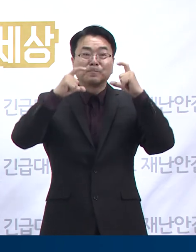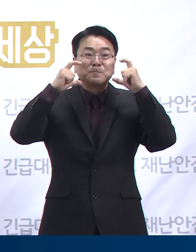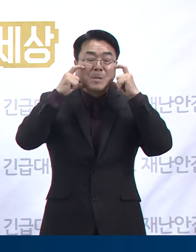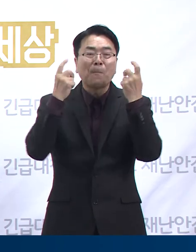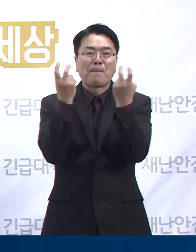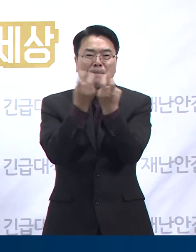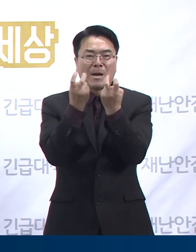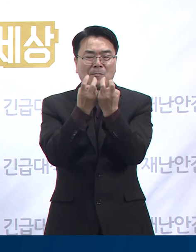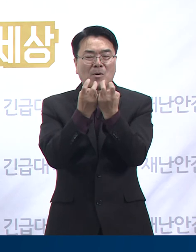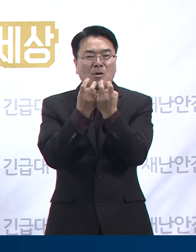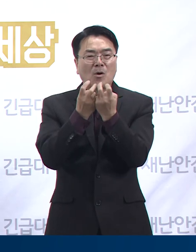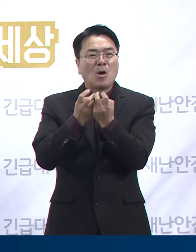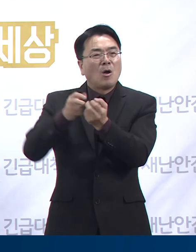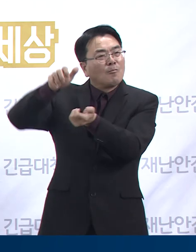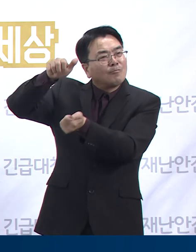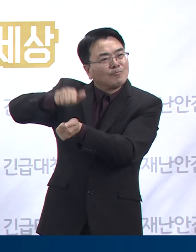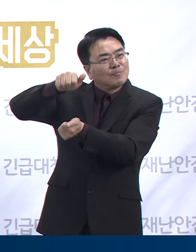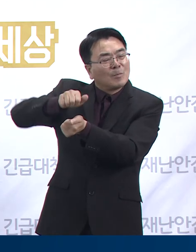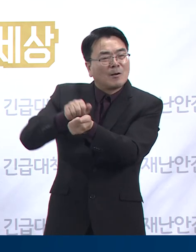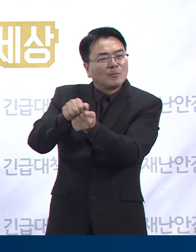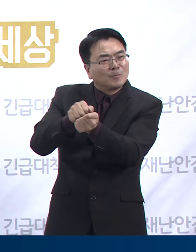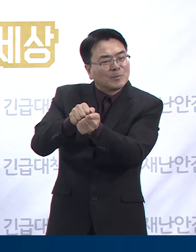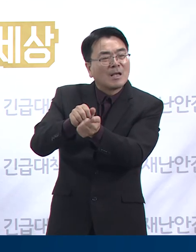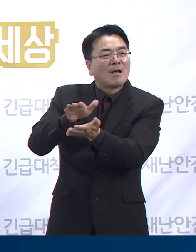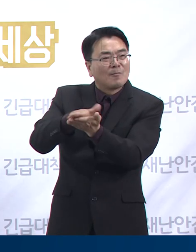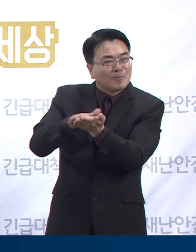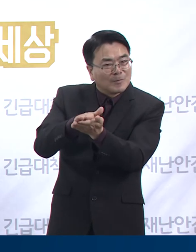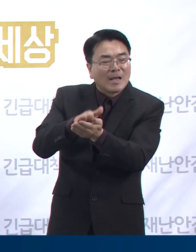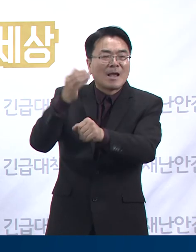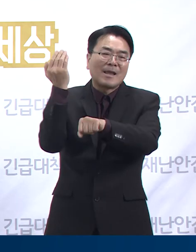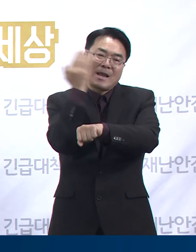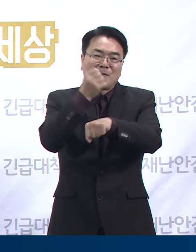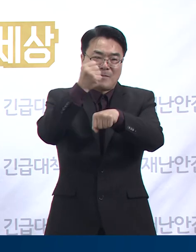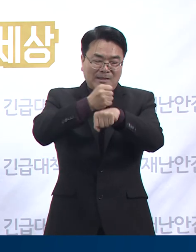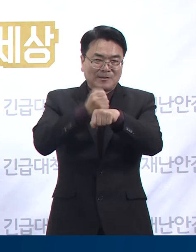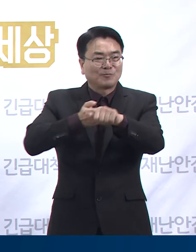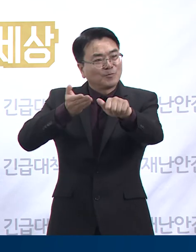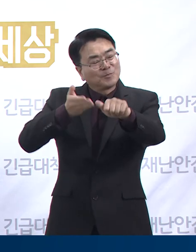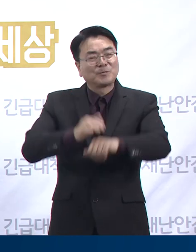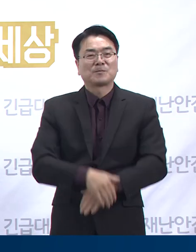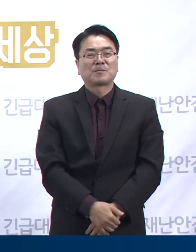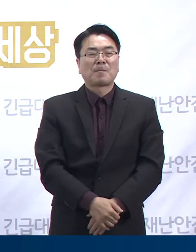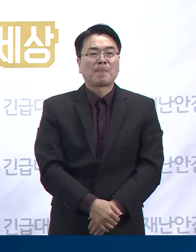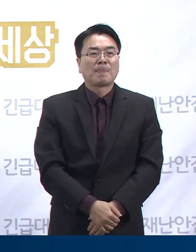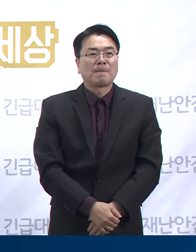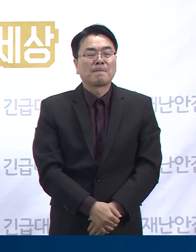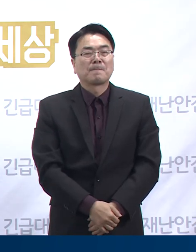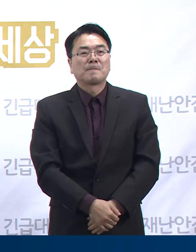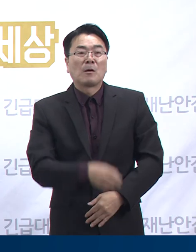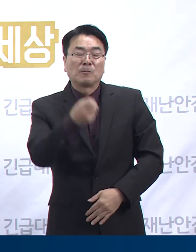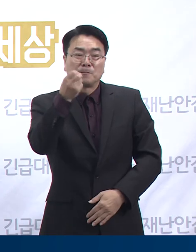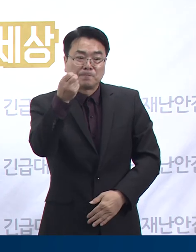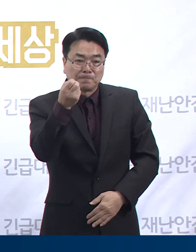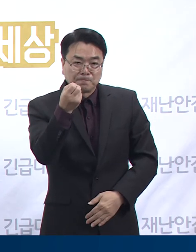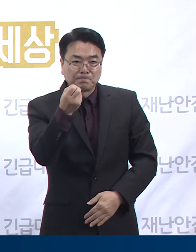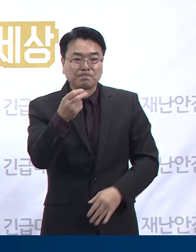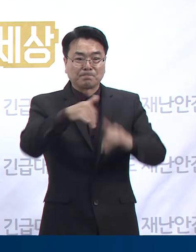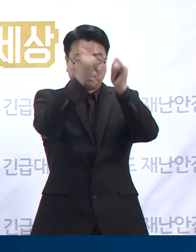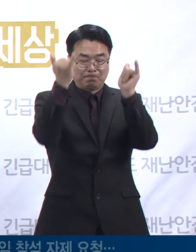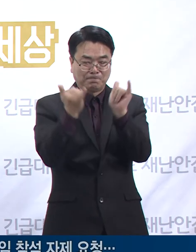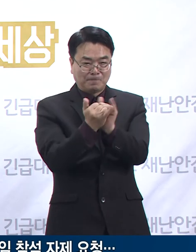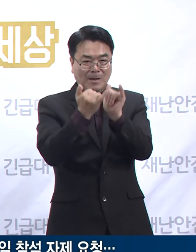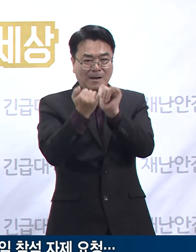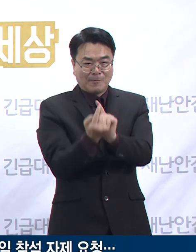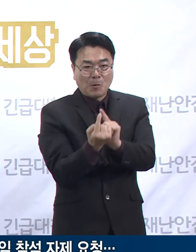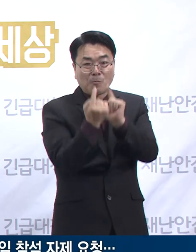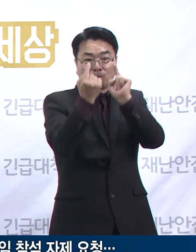손소독제를 이용하여 개인 방역수칙을 철저하게 준수해 주실 것을 당부드립니다. 또한 사회적 거리두기가 불가능한